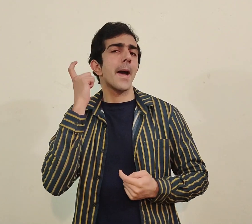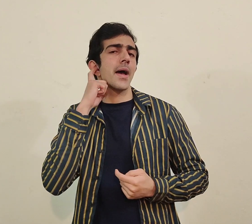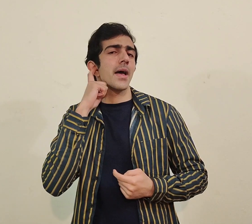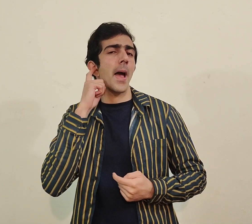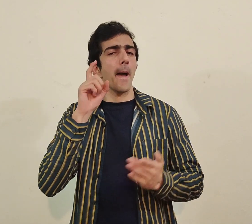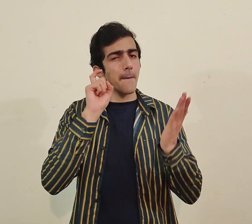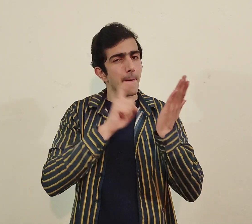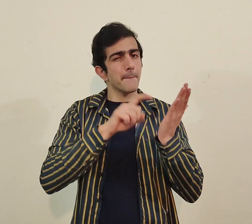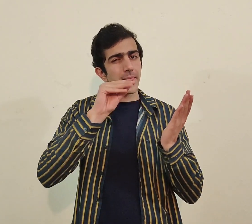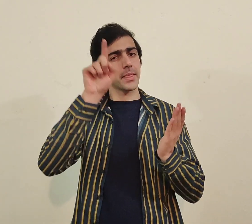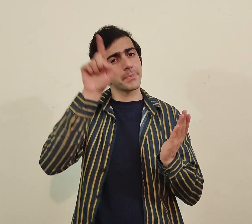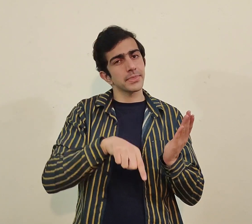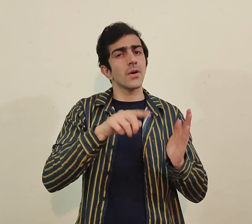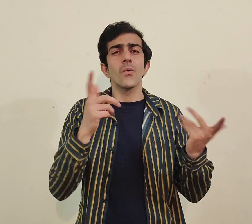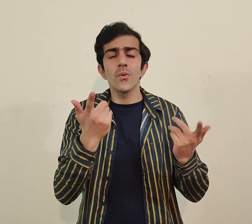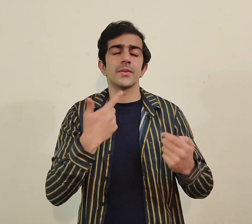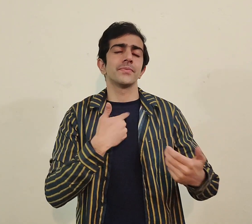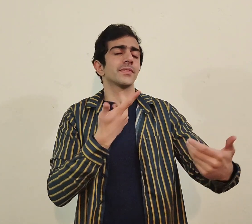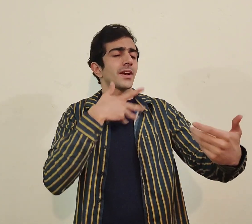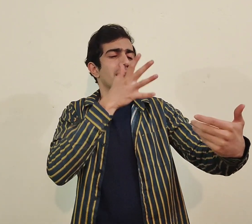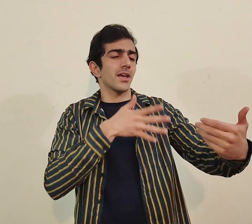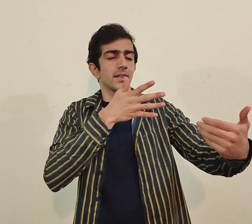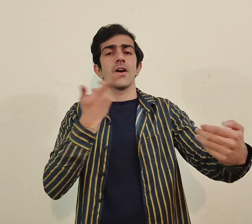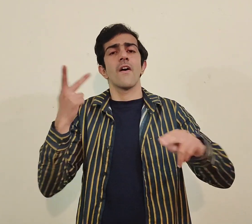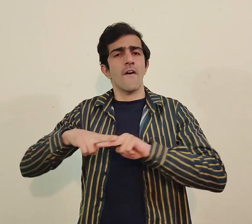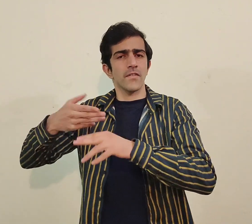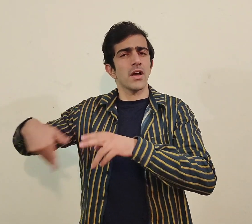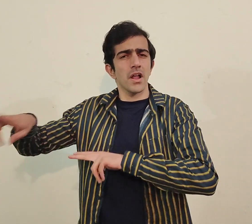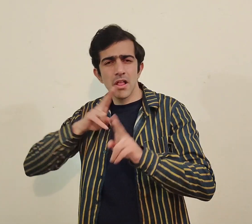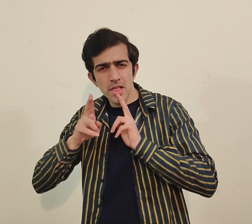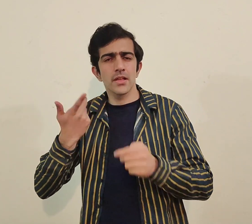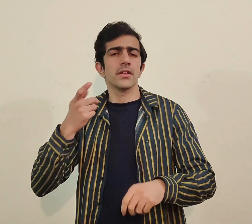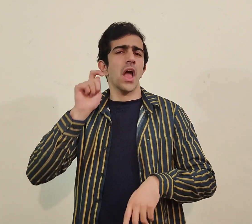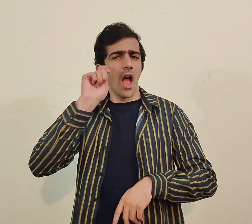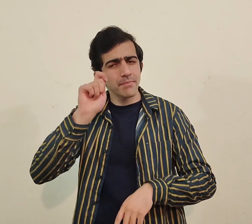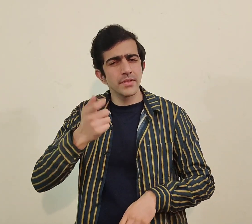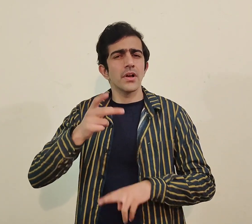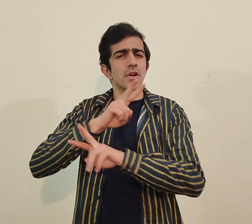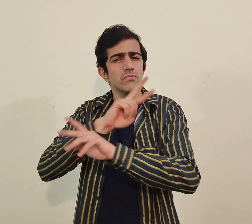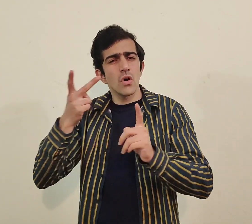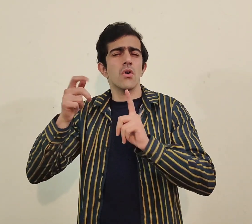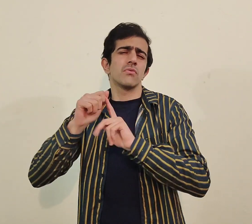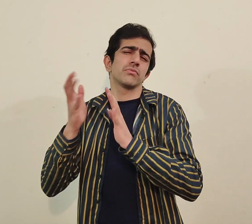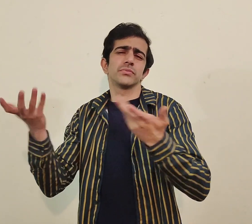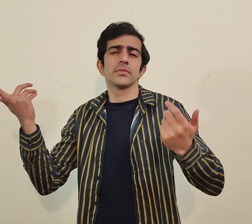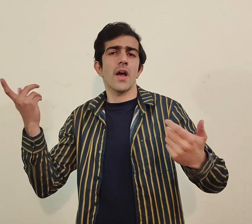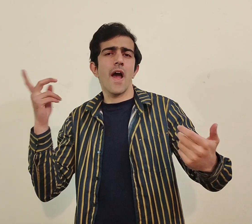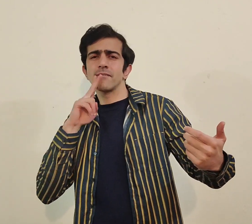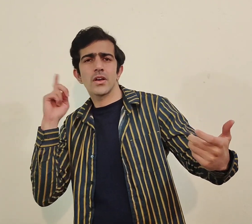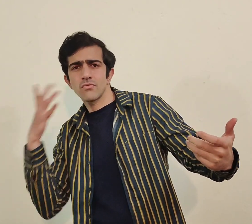بیکگراؤنڈ وائس کو میوٹ کرنا چاہیے کیونکہ جب ہم لوگ بات کر رہے ہوتے ہیں تو پیچھے فیملی سے ریلیٹیڈ کام چل رہے